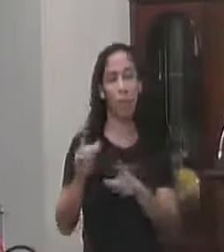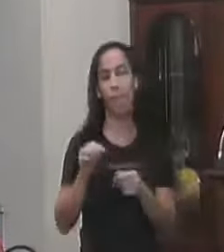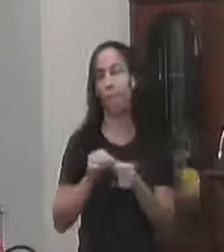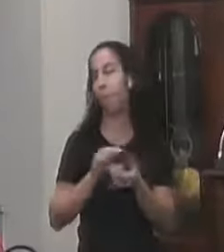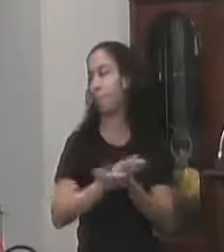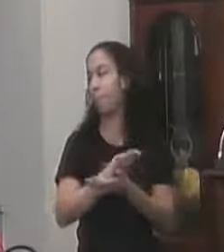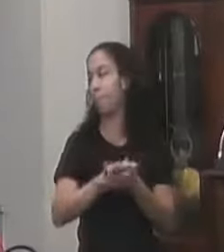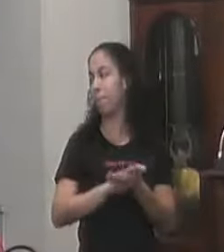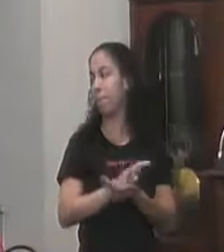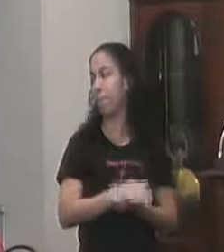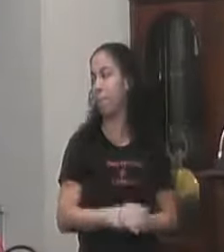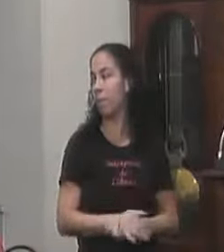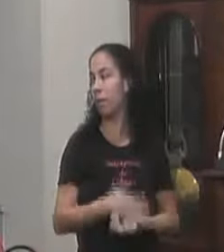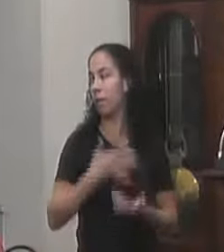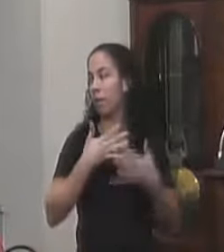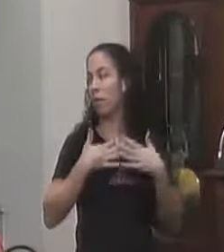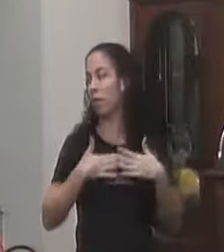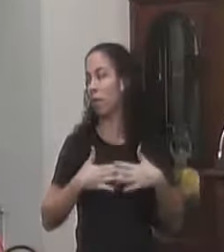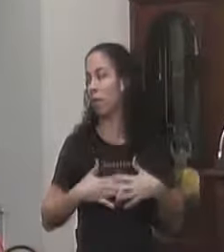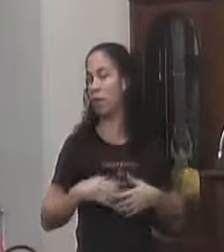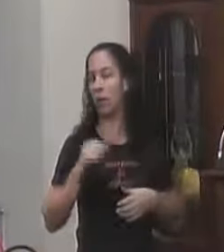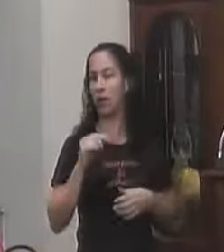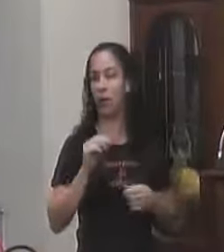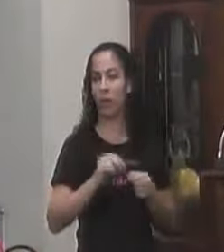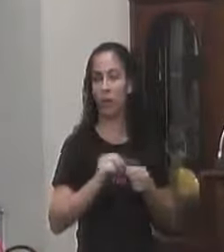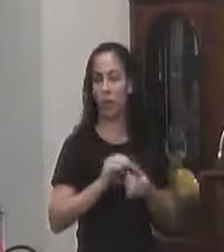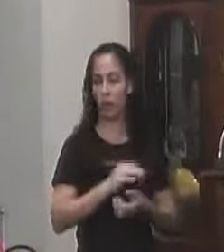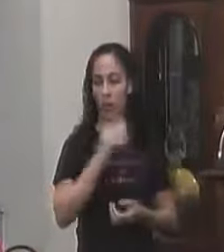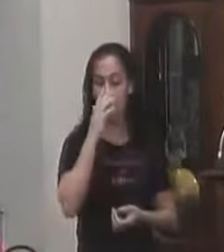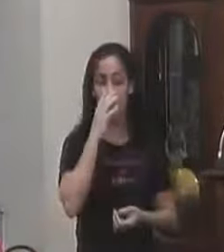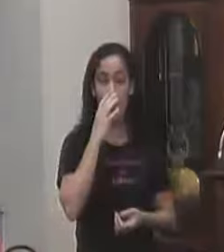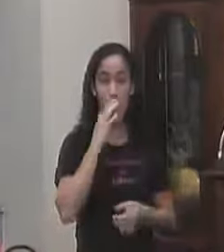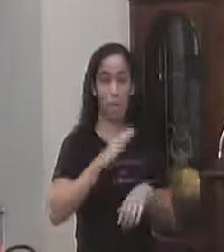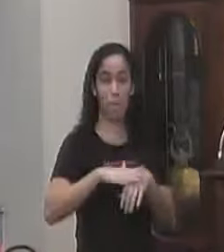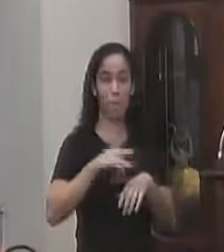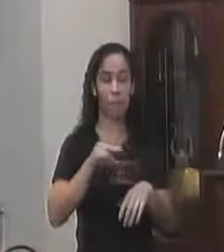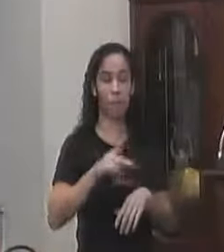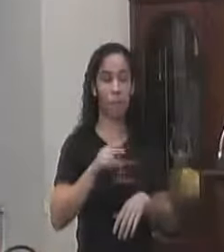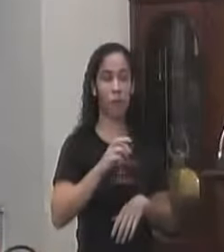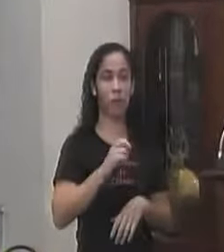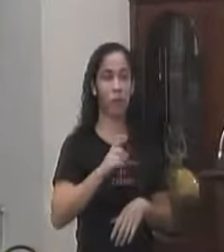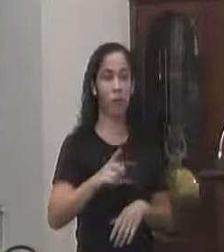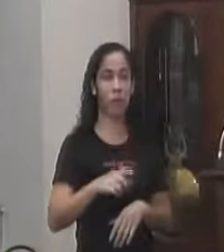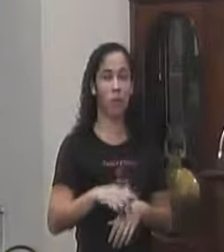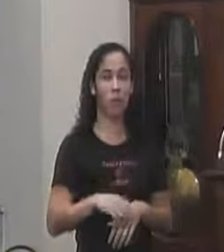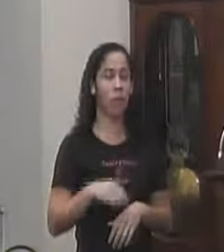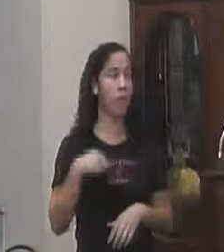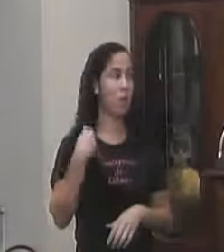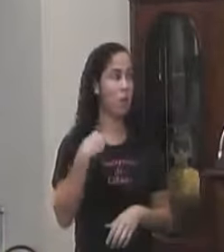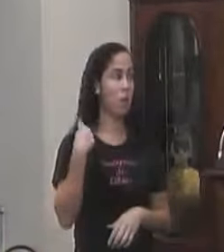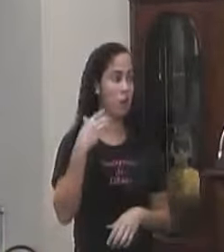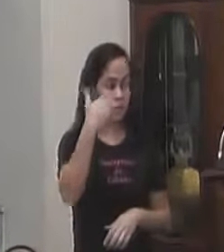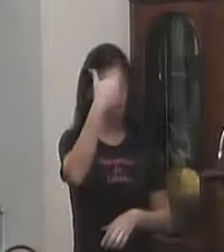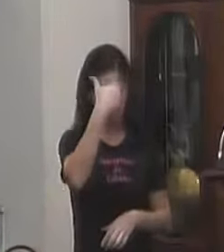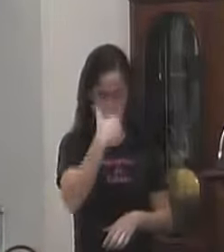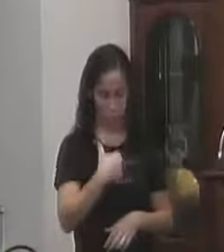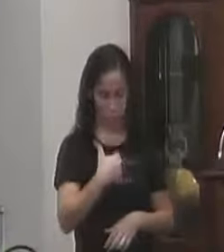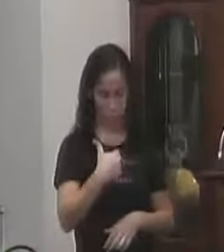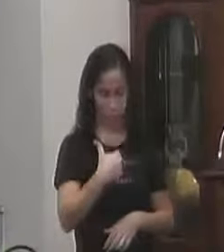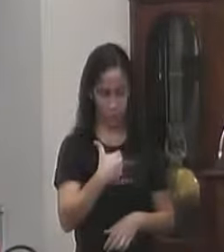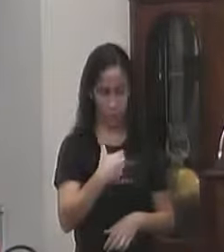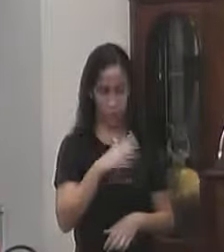gente Fica tranquilo Sabendo o dever cumprido E mais professor Rafael Esse vereador Que vos fala aqui